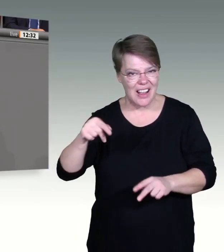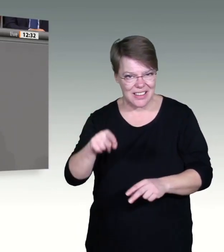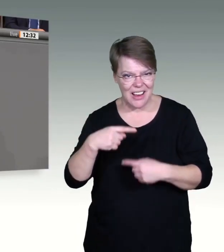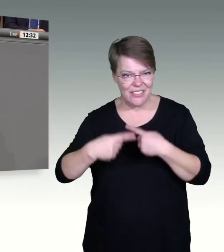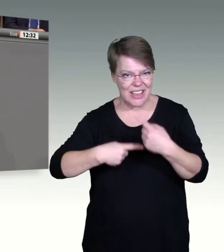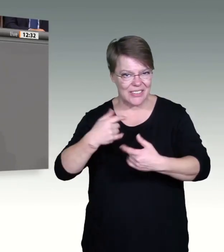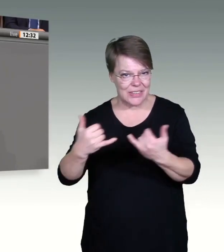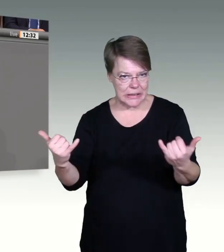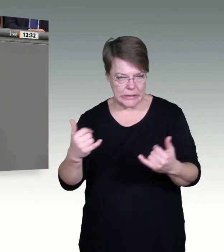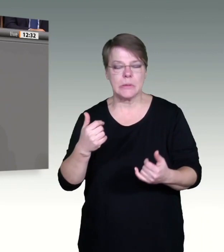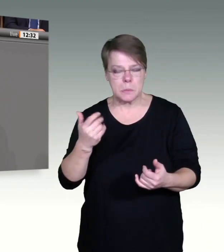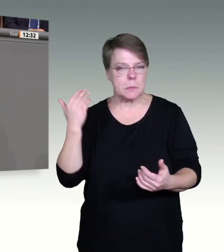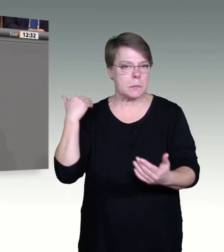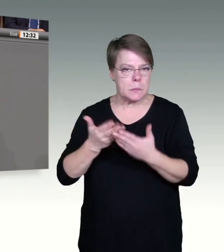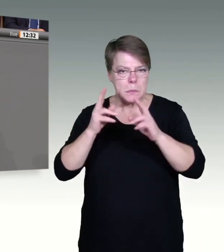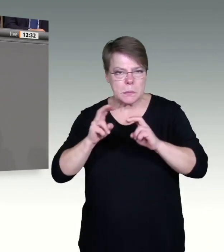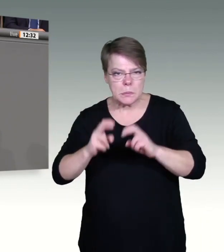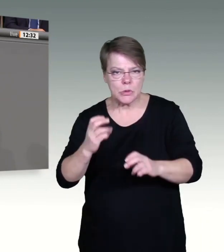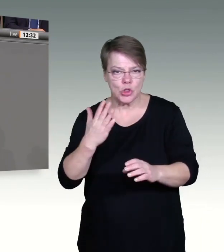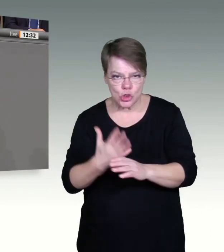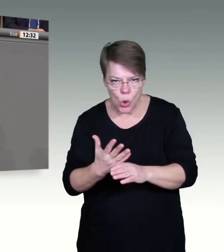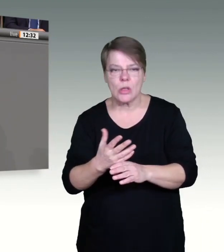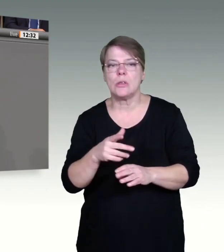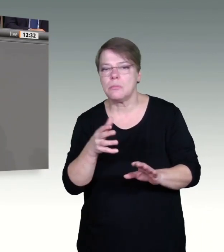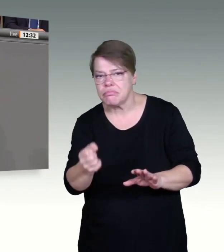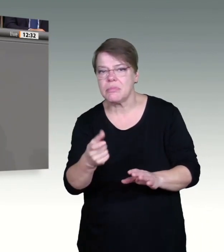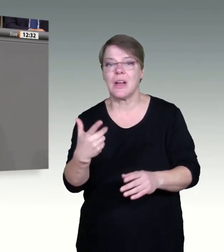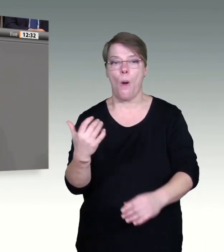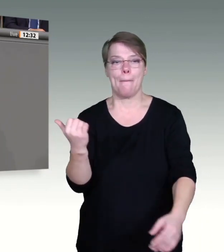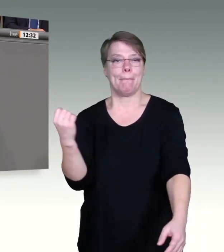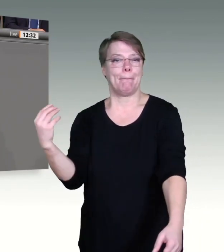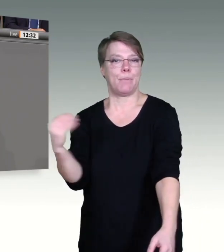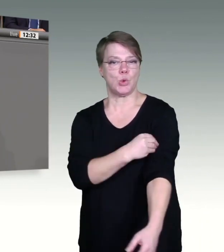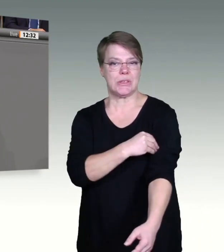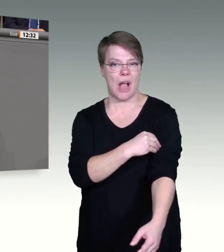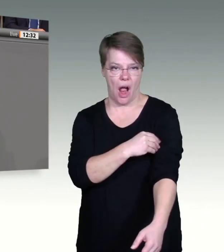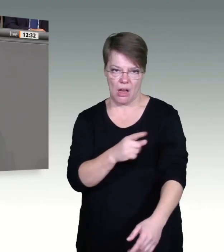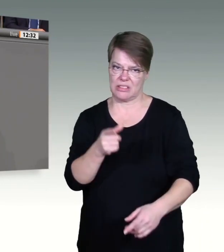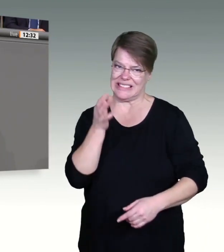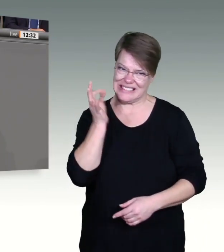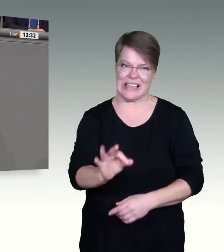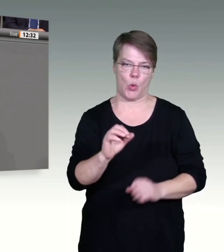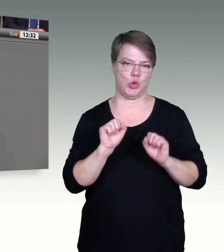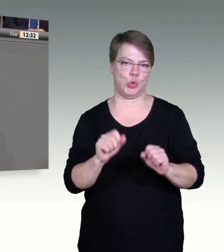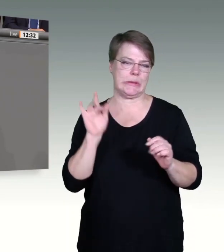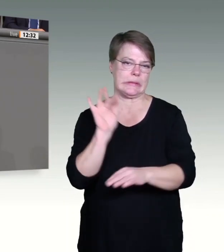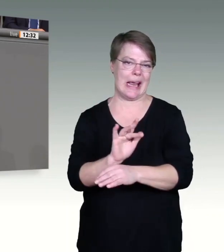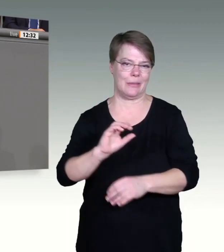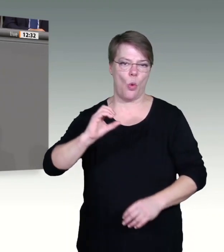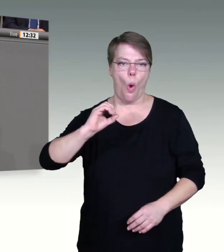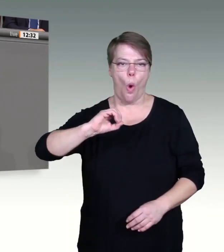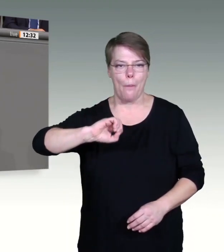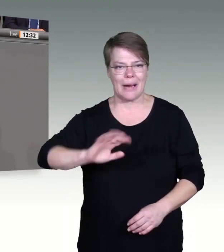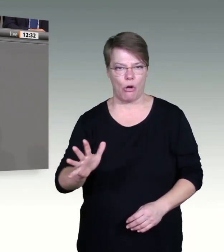Wir als Ampelkoalitionäre gehen dabei die Wurzel des Problems an. Denn uns allen hat doch die Impfstoffverteilung und die